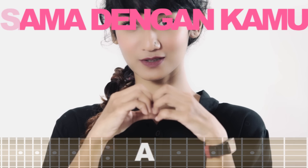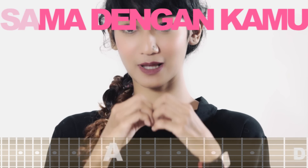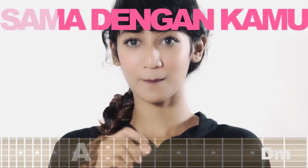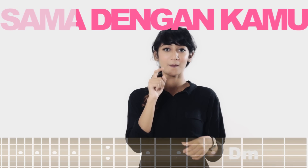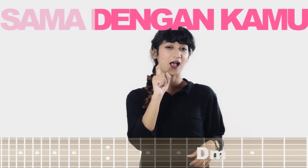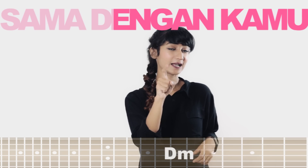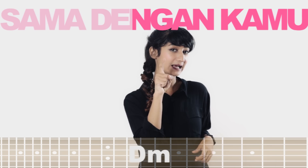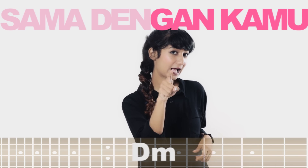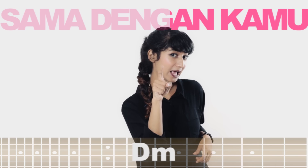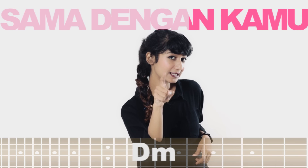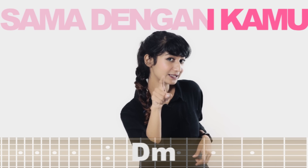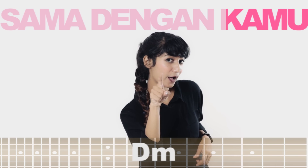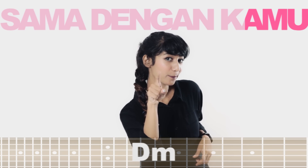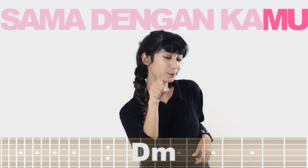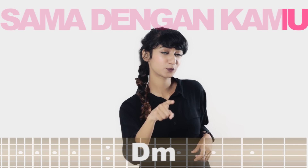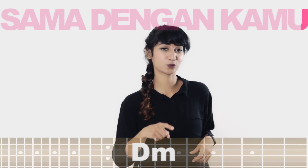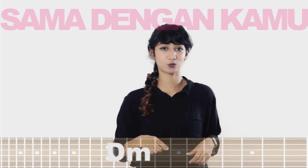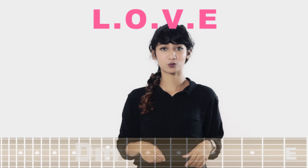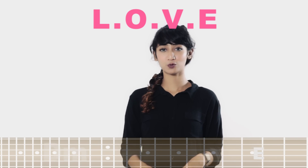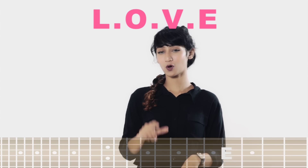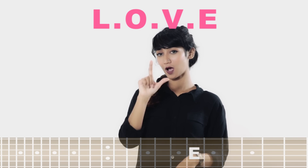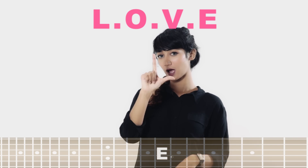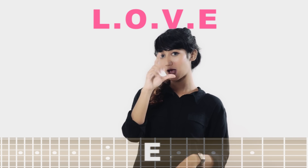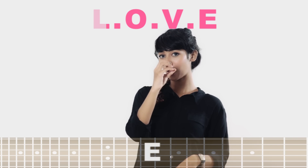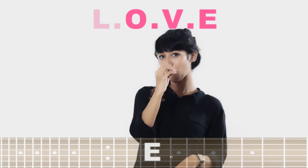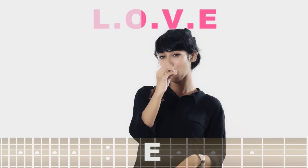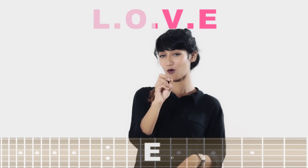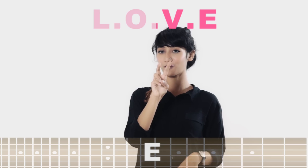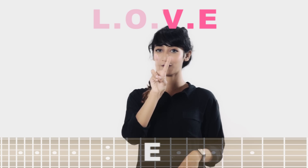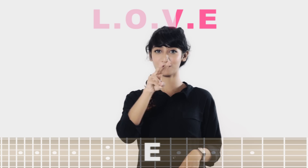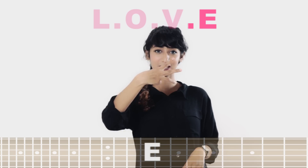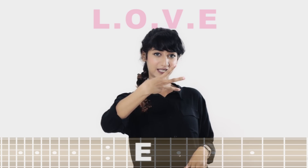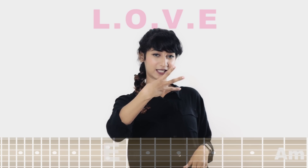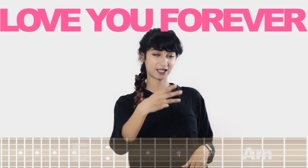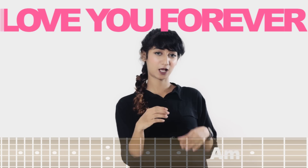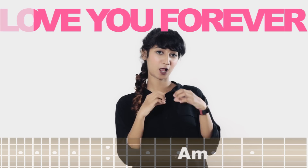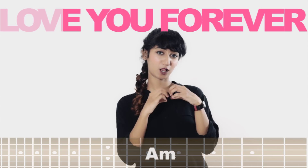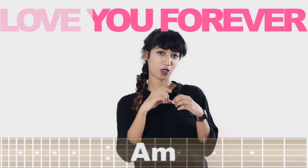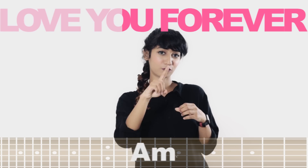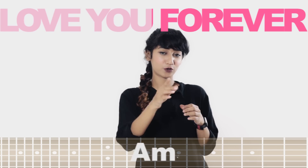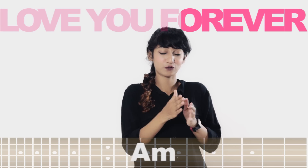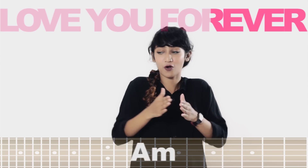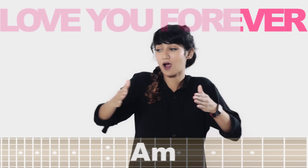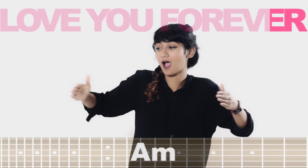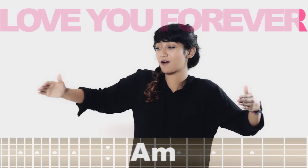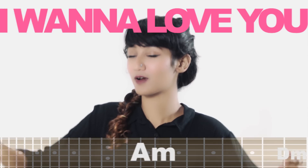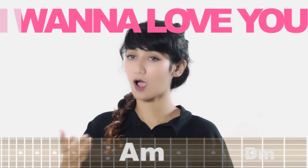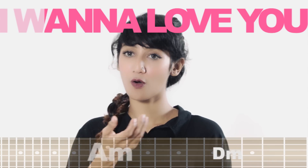sama dengan kamu Love, love you forever I